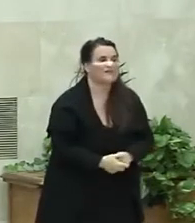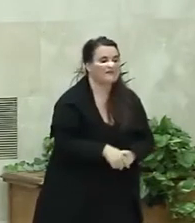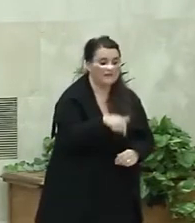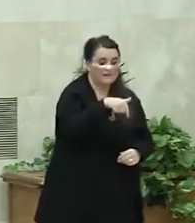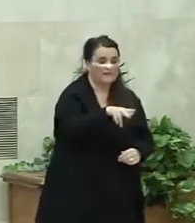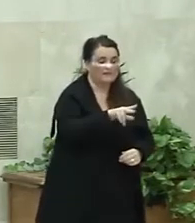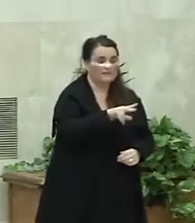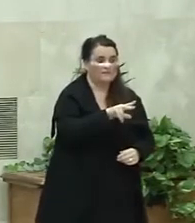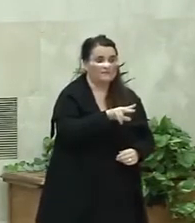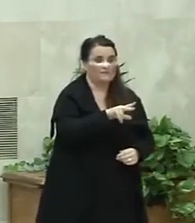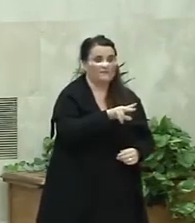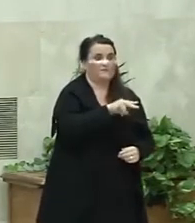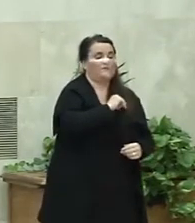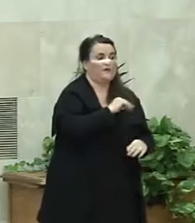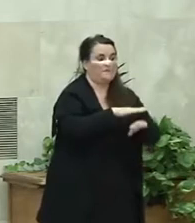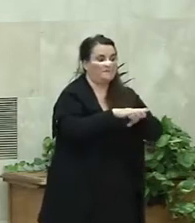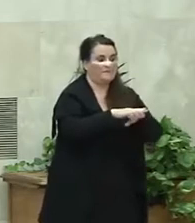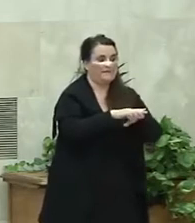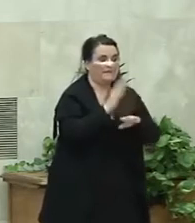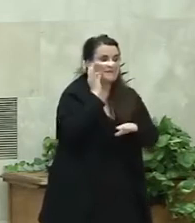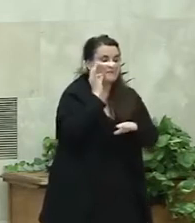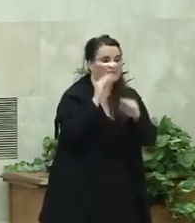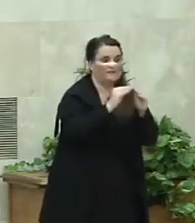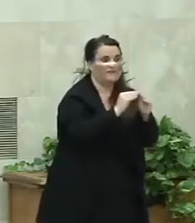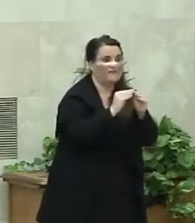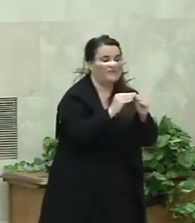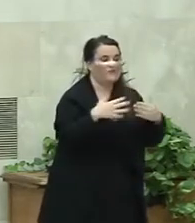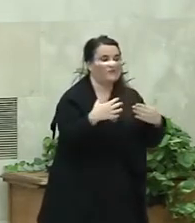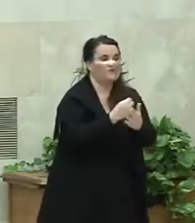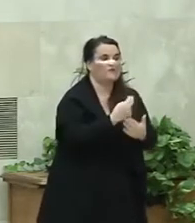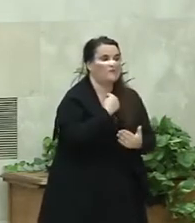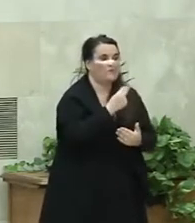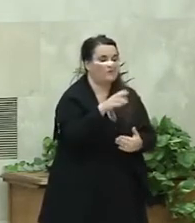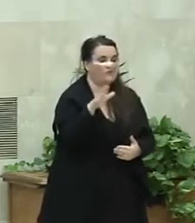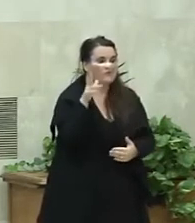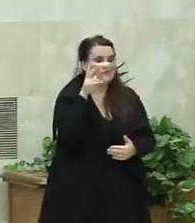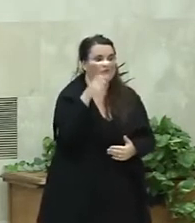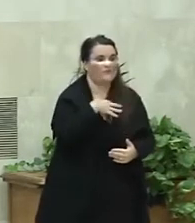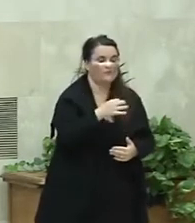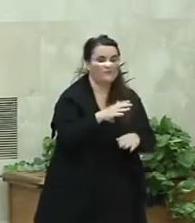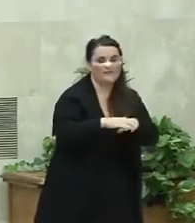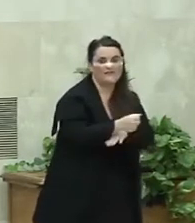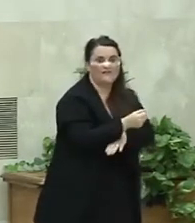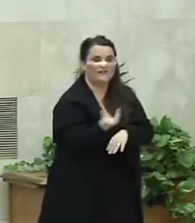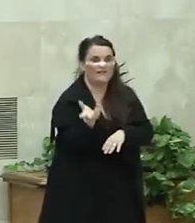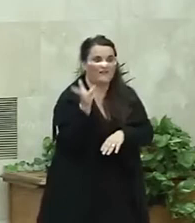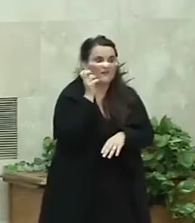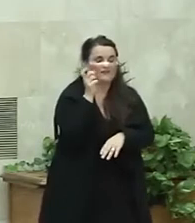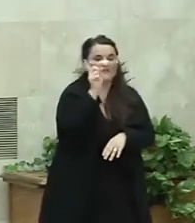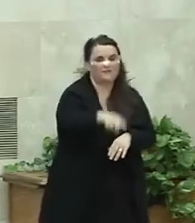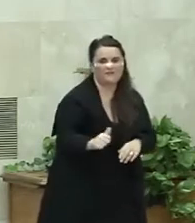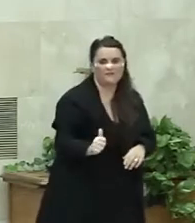daiteke, emakume guzti hoien haotxa, entzuteko eta entzunarazteko aukera bat.